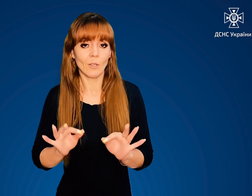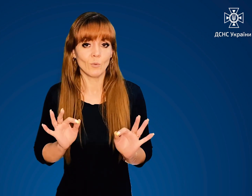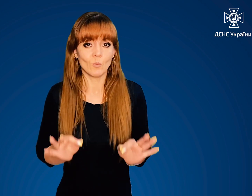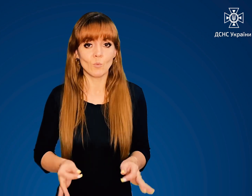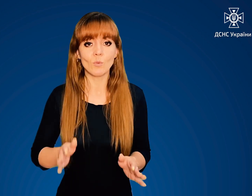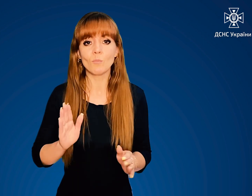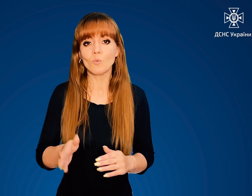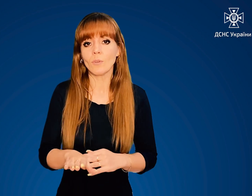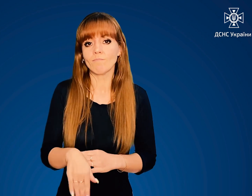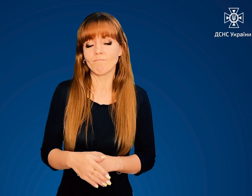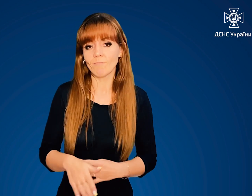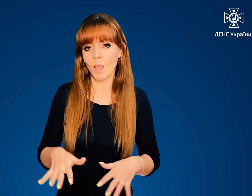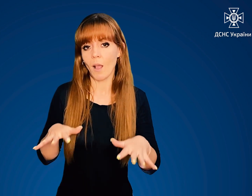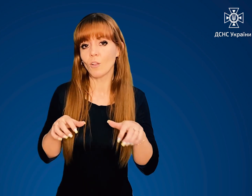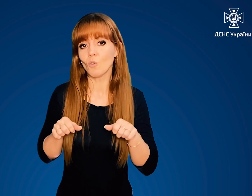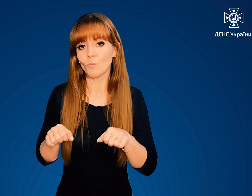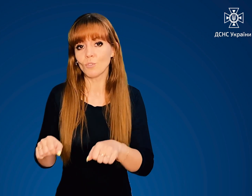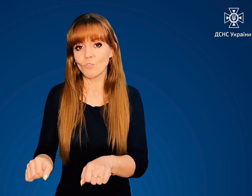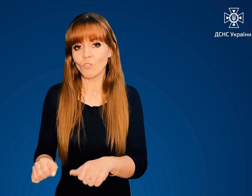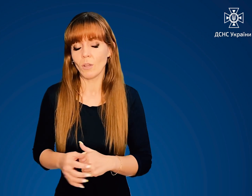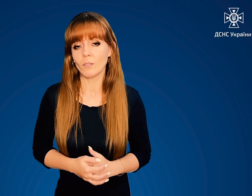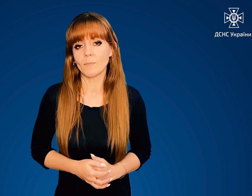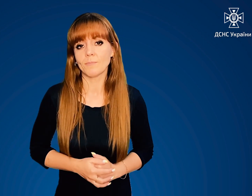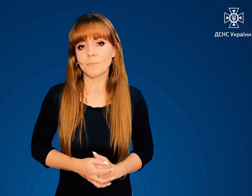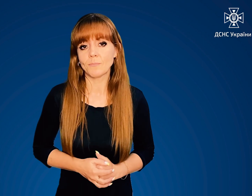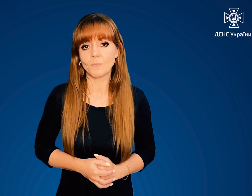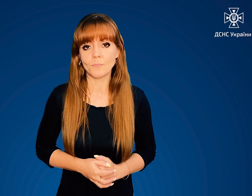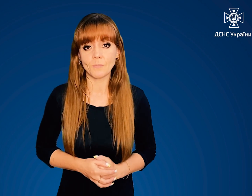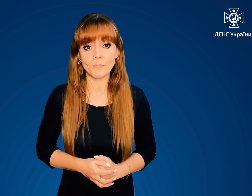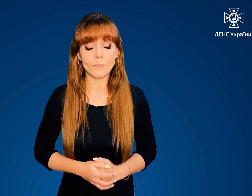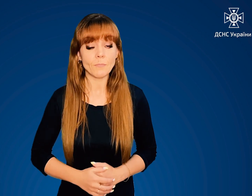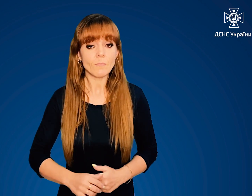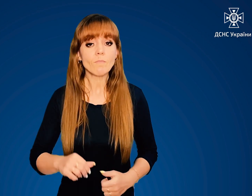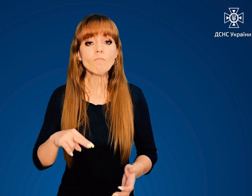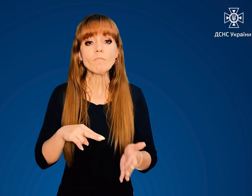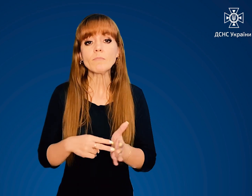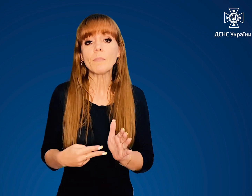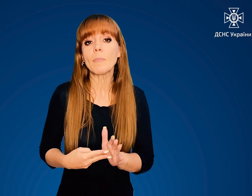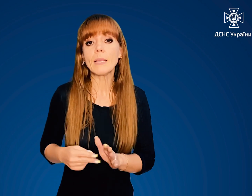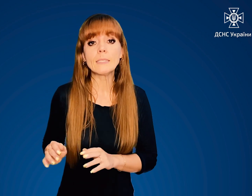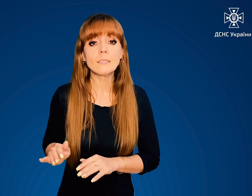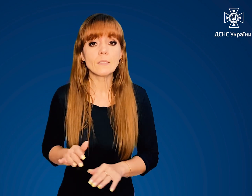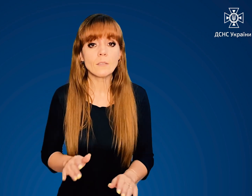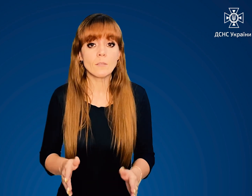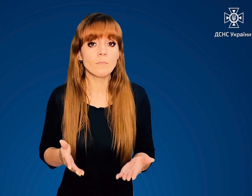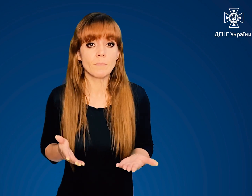'язку, буде відсутнє електропостачання. Алгоритм дій